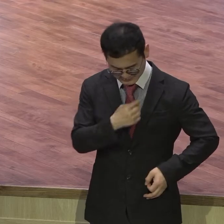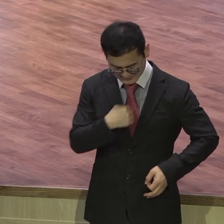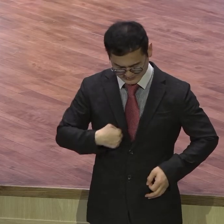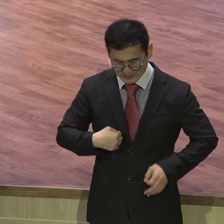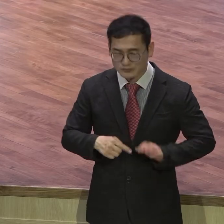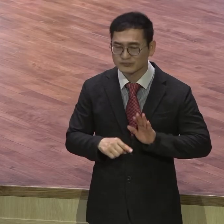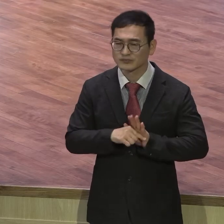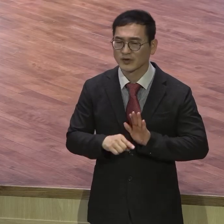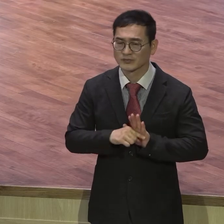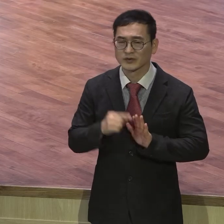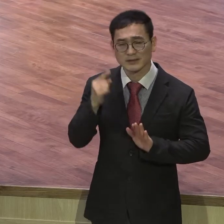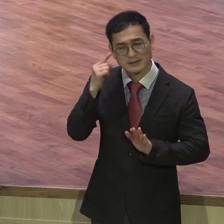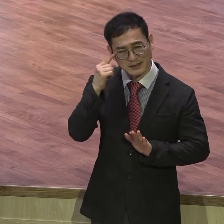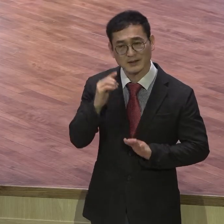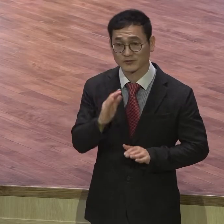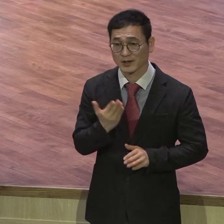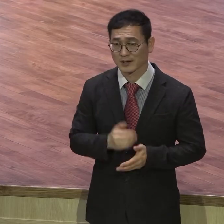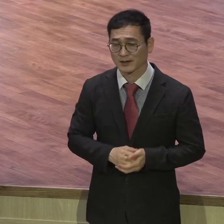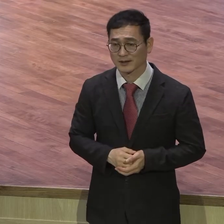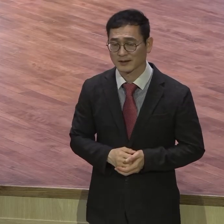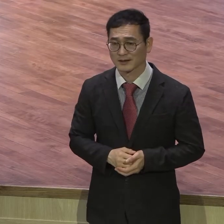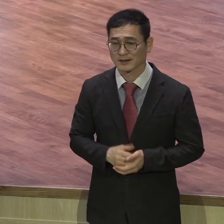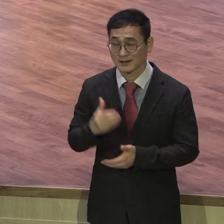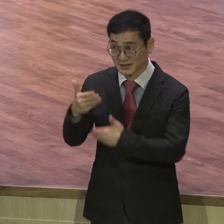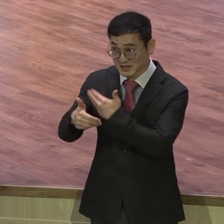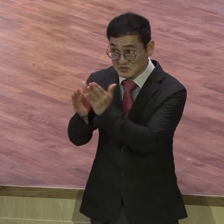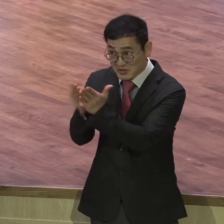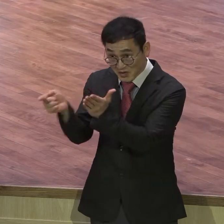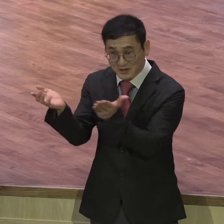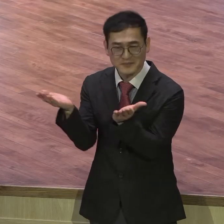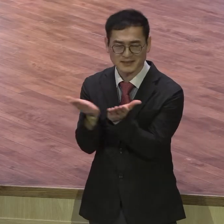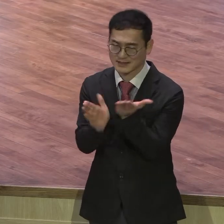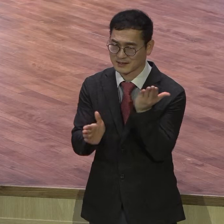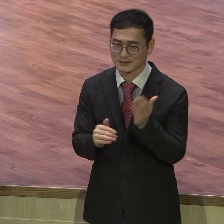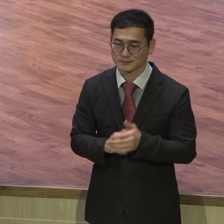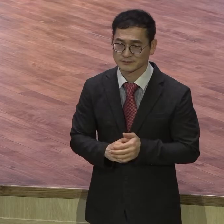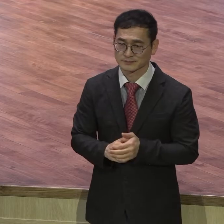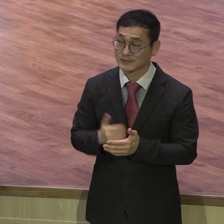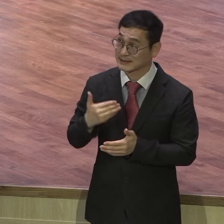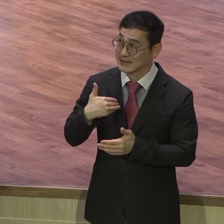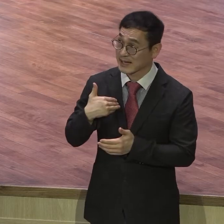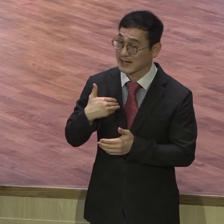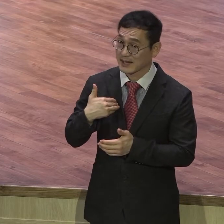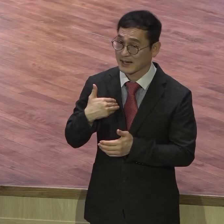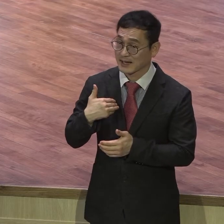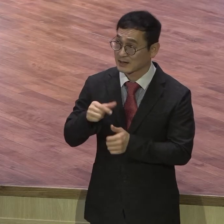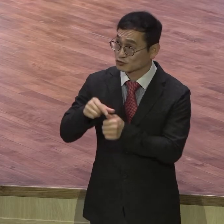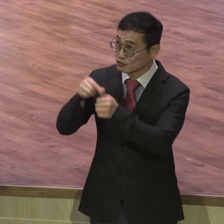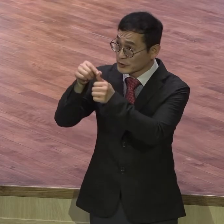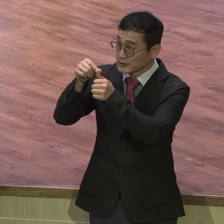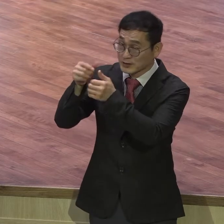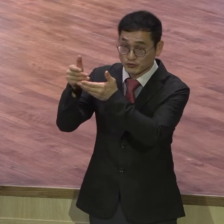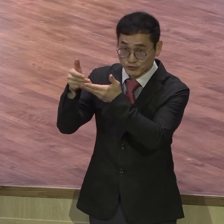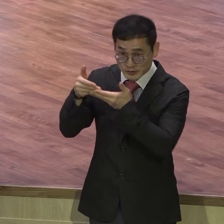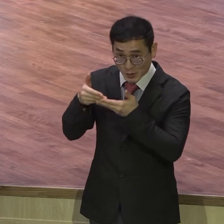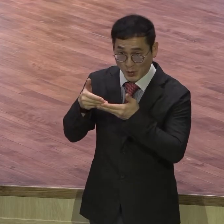성경지가 아니에요 하나님이 나를 구내시고 나를 거듭나게 하시고 재창조하셔서 이렇게